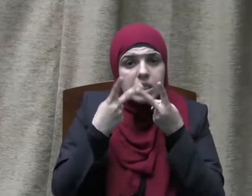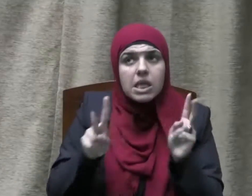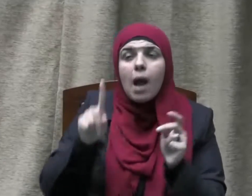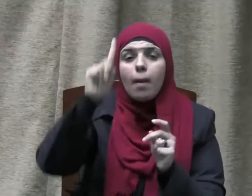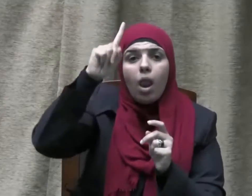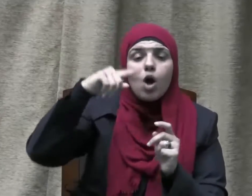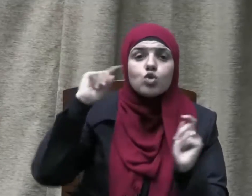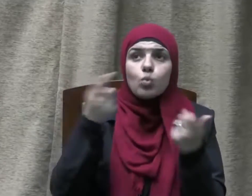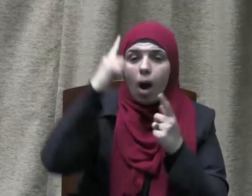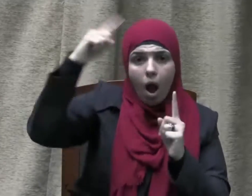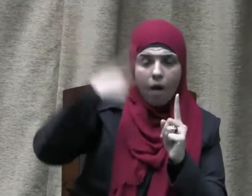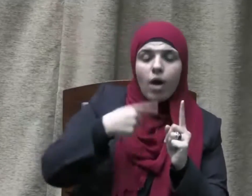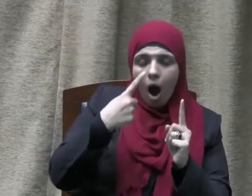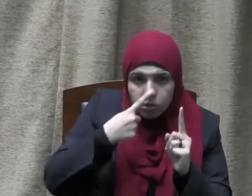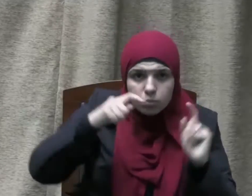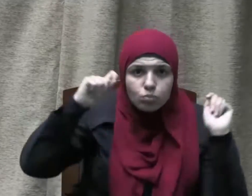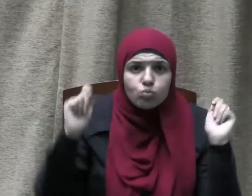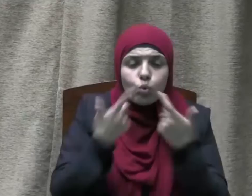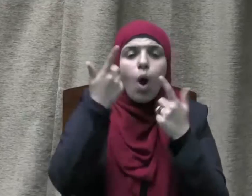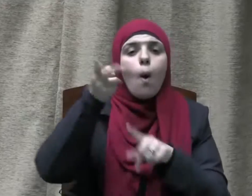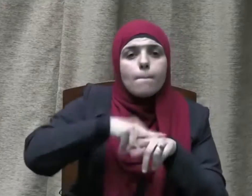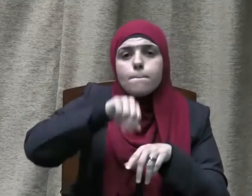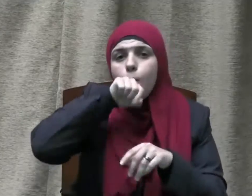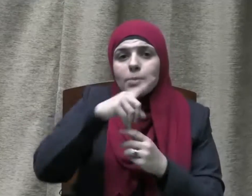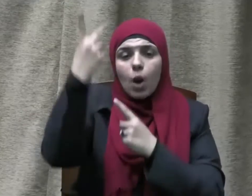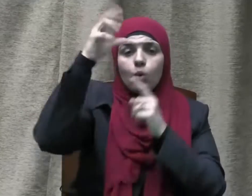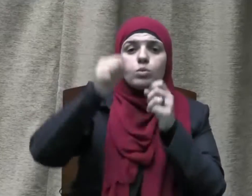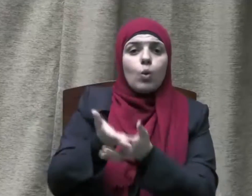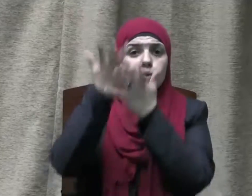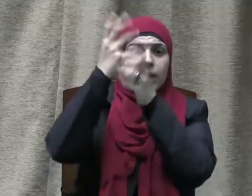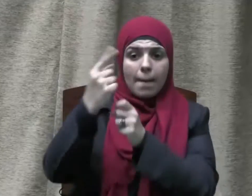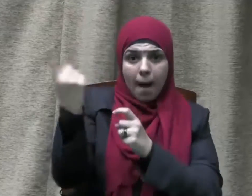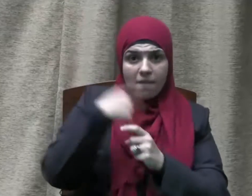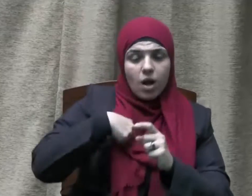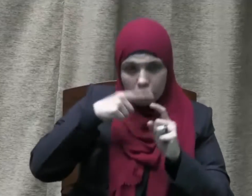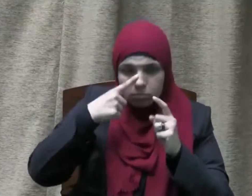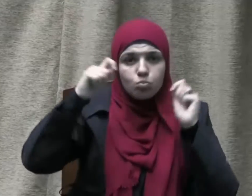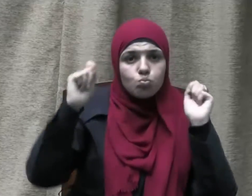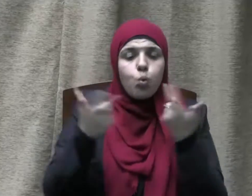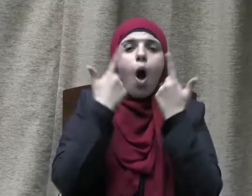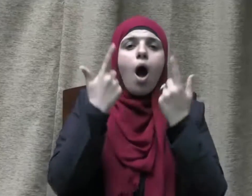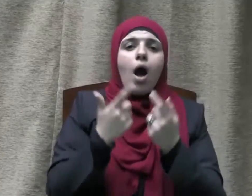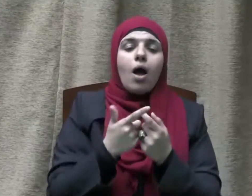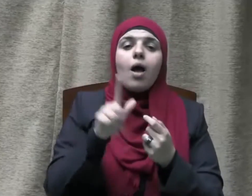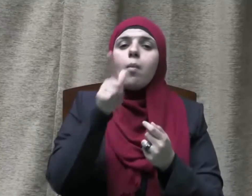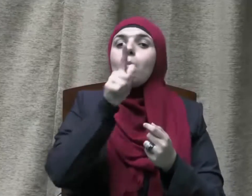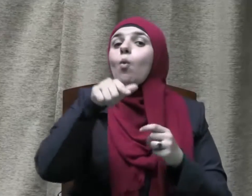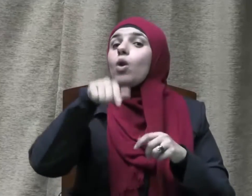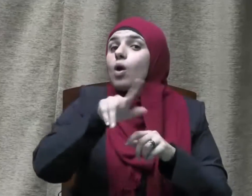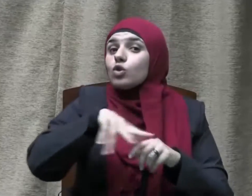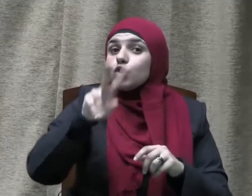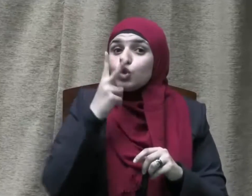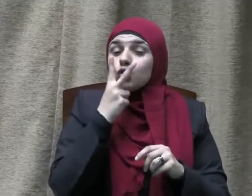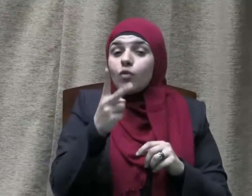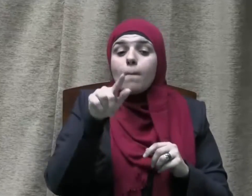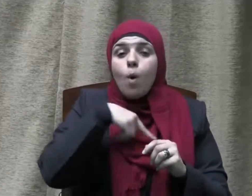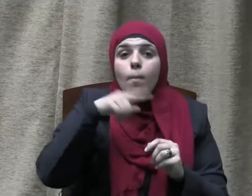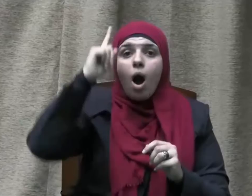عز وجل ولرسوله صلى الله عليه وسلم فبمجرد صدور الأمر